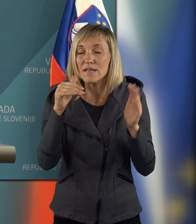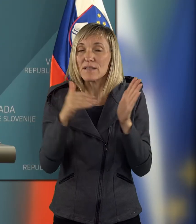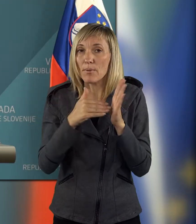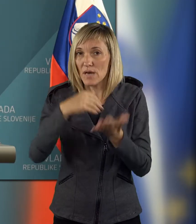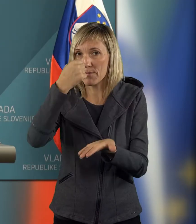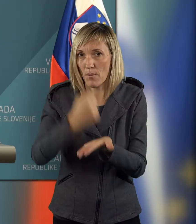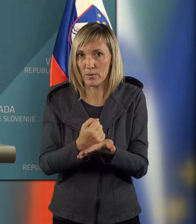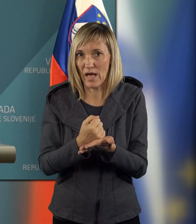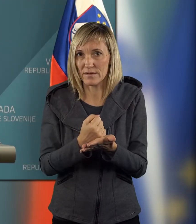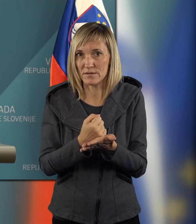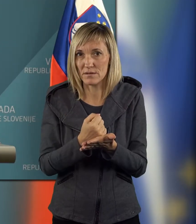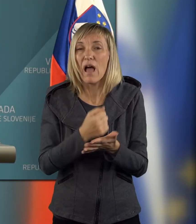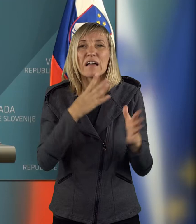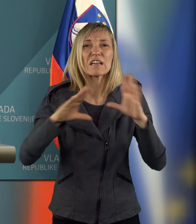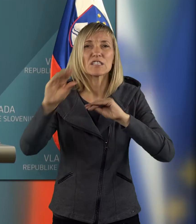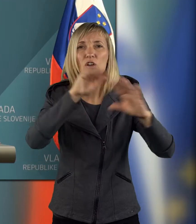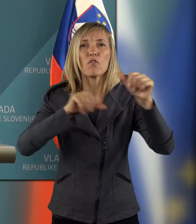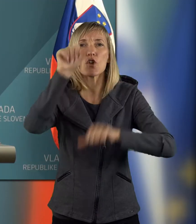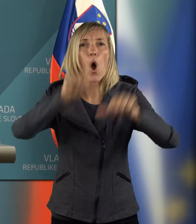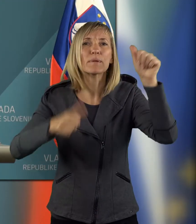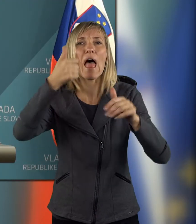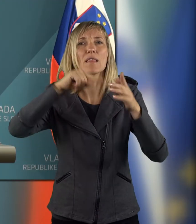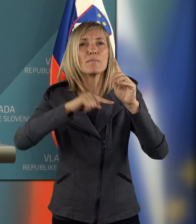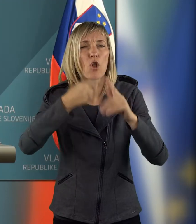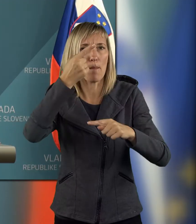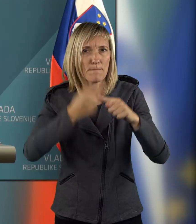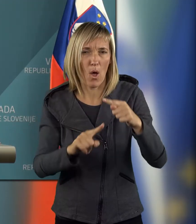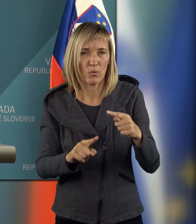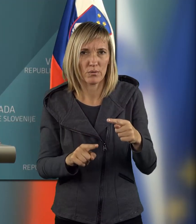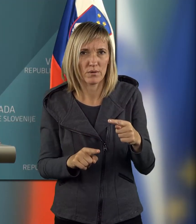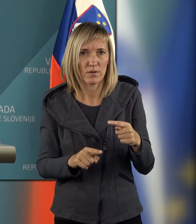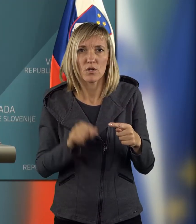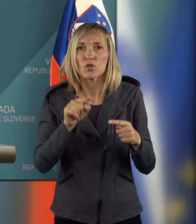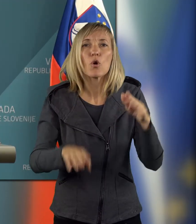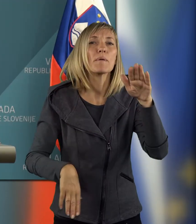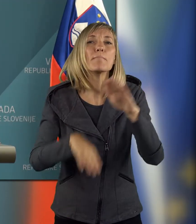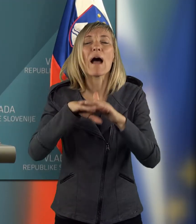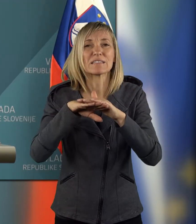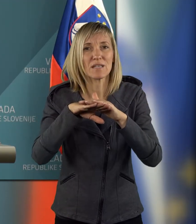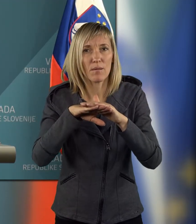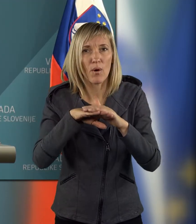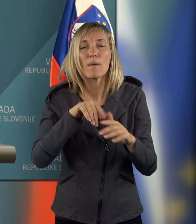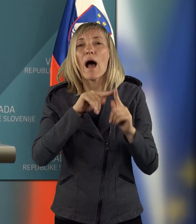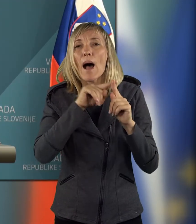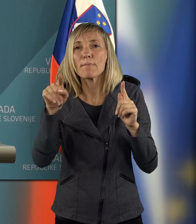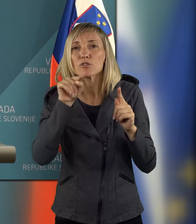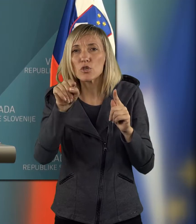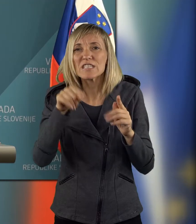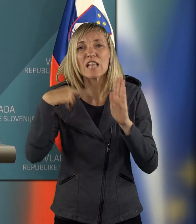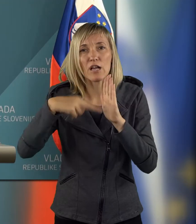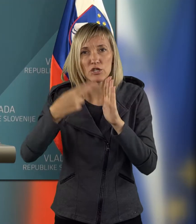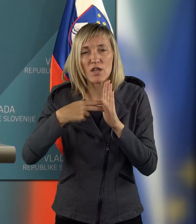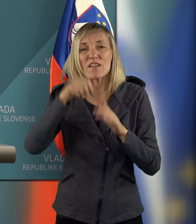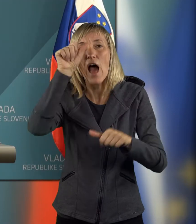treba povdariti, a ne, ker se govori, operira milijon pa pol, to bi bil maksimum, ampak do tistega